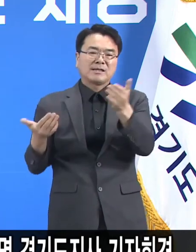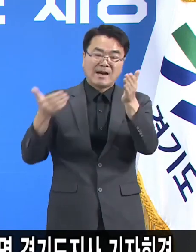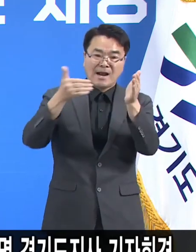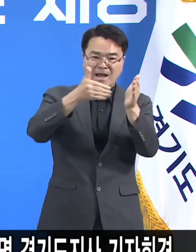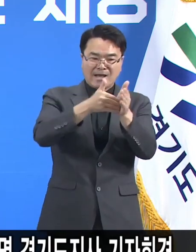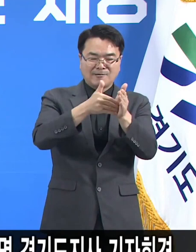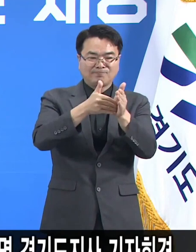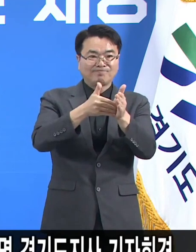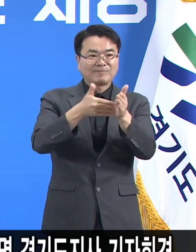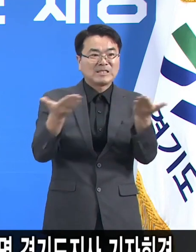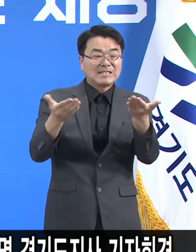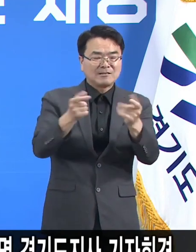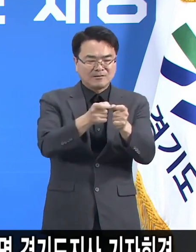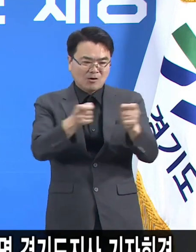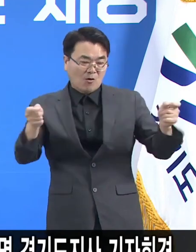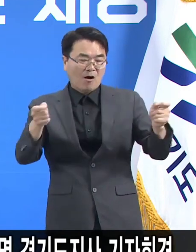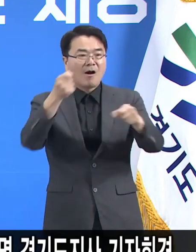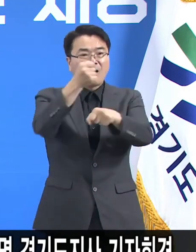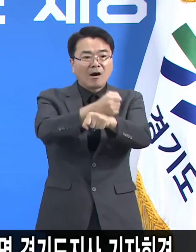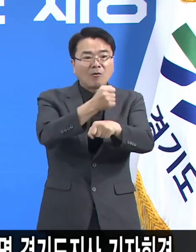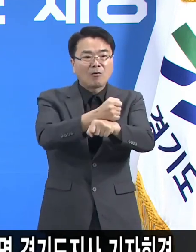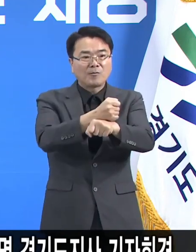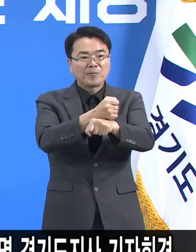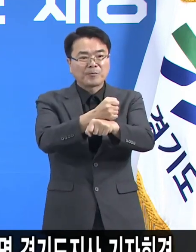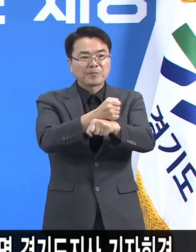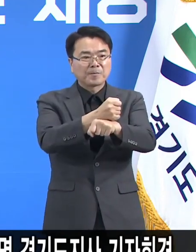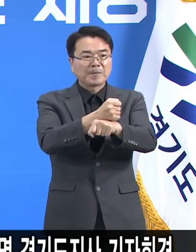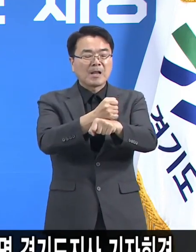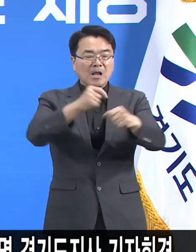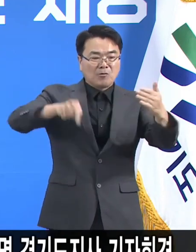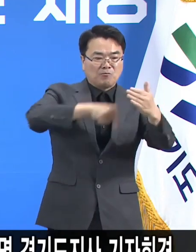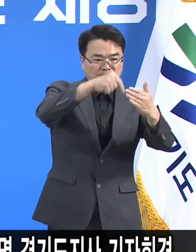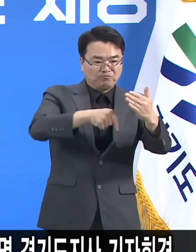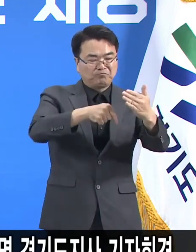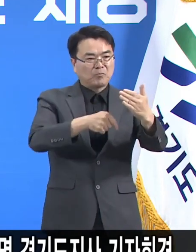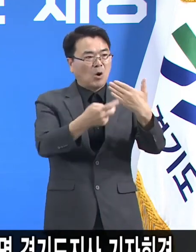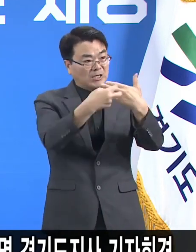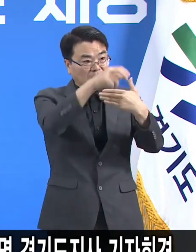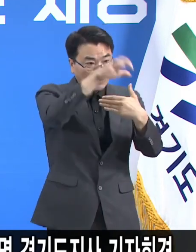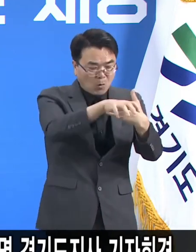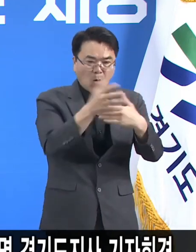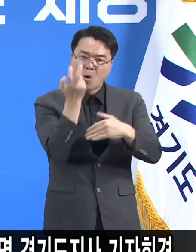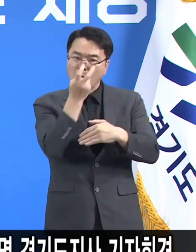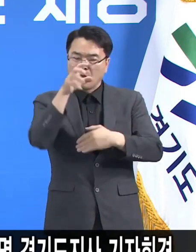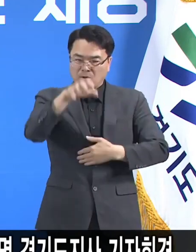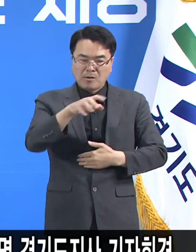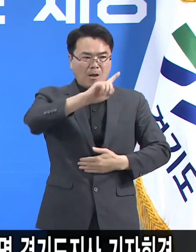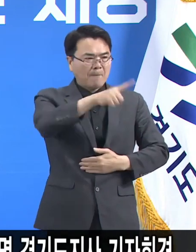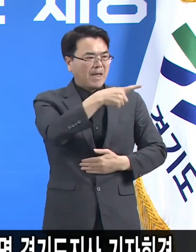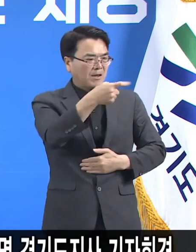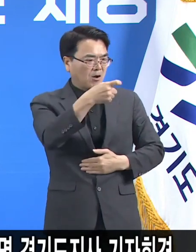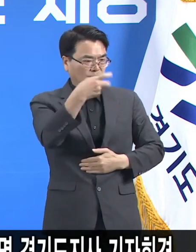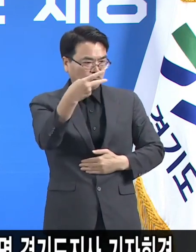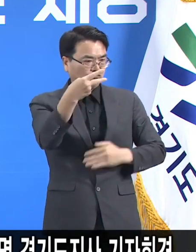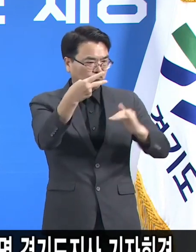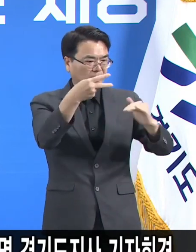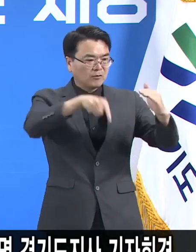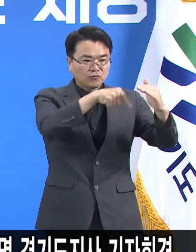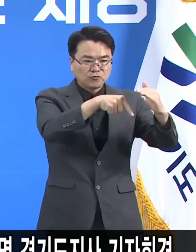연장했고 도원의 선별진료소 그리고 임시선별검사소 112개 중에서